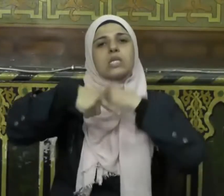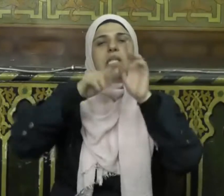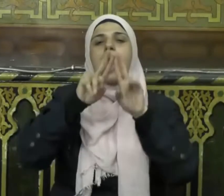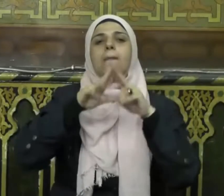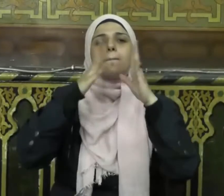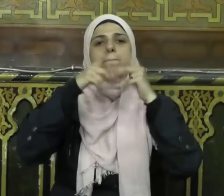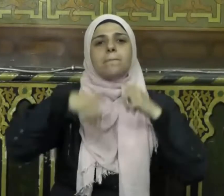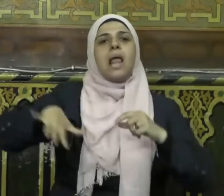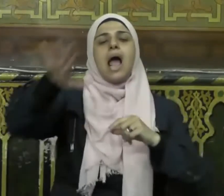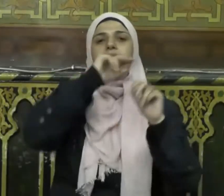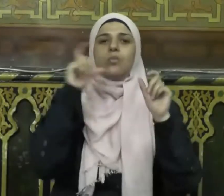المسلمين